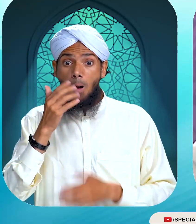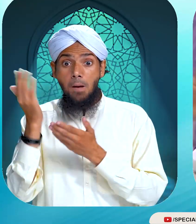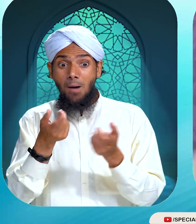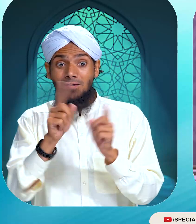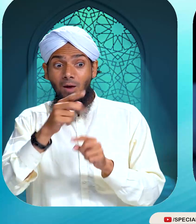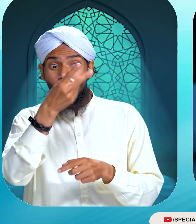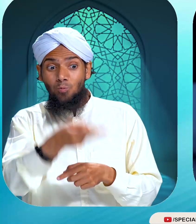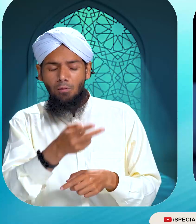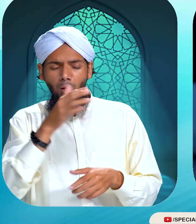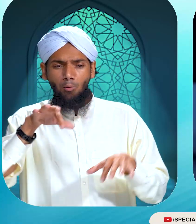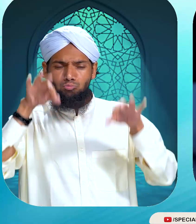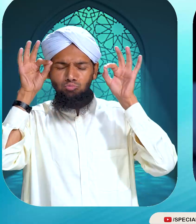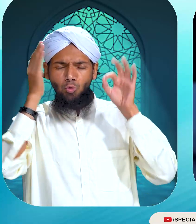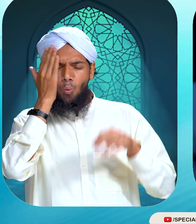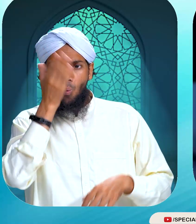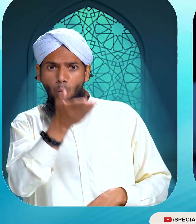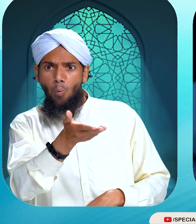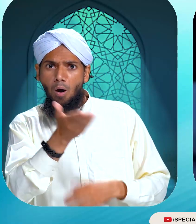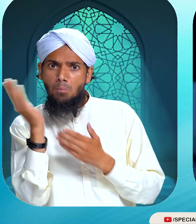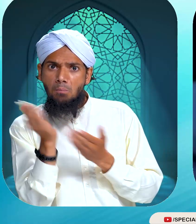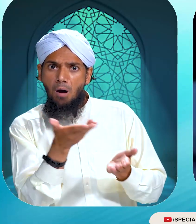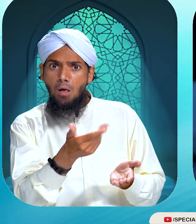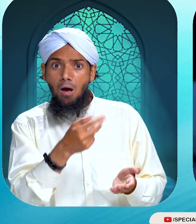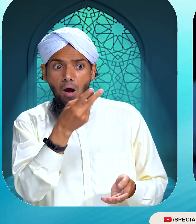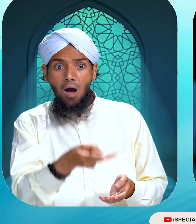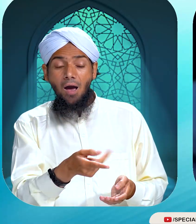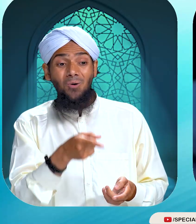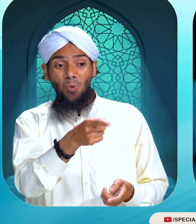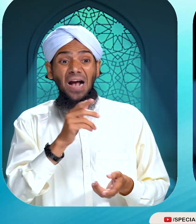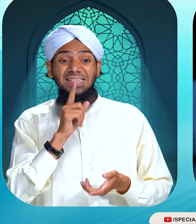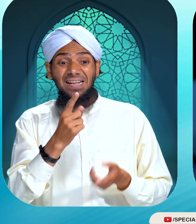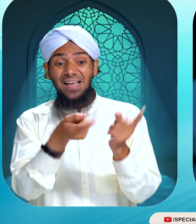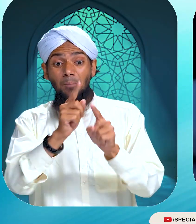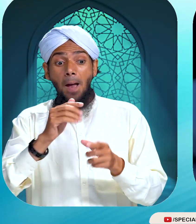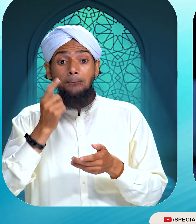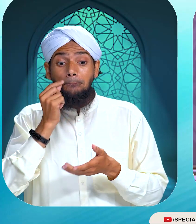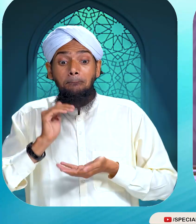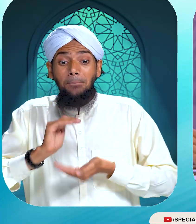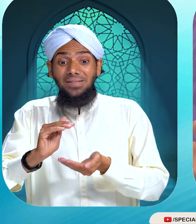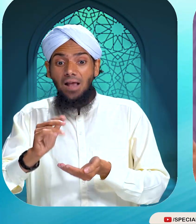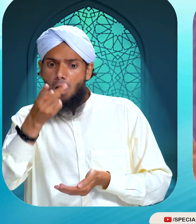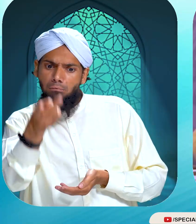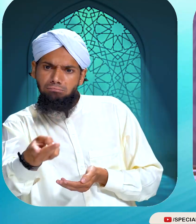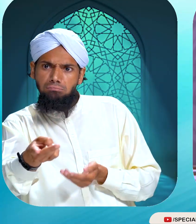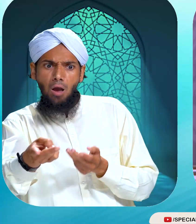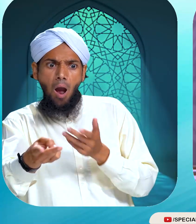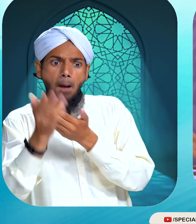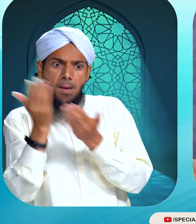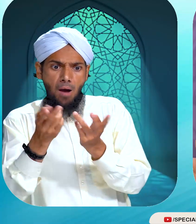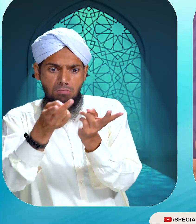وہاں مہمان سویا ہوا تھا اور مہمان جس کمرے میں سویا ہوا تھا وہ کمرہ اصل اس مزمان کے بچے کا کمرہ